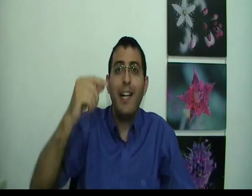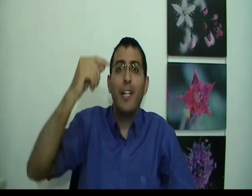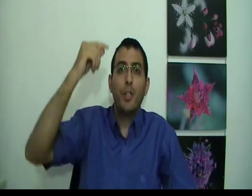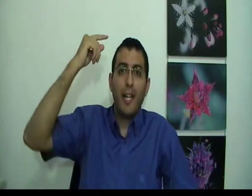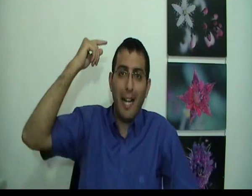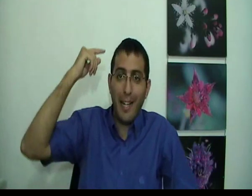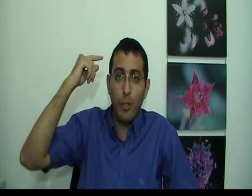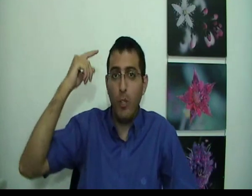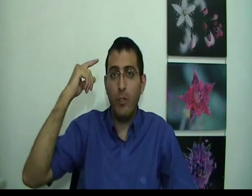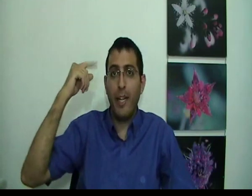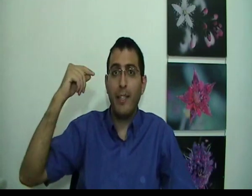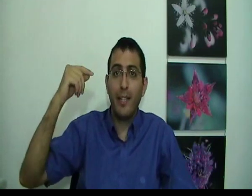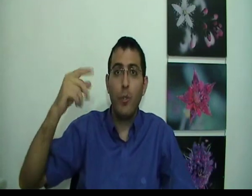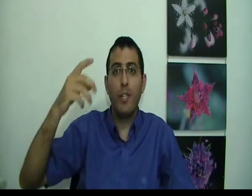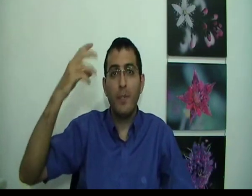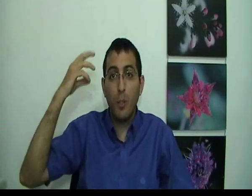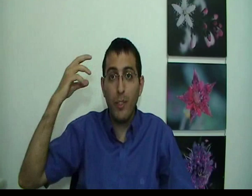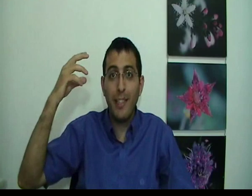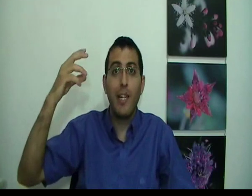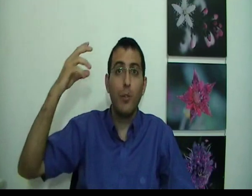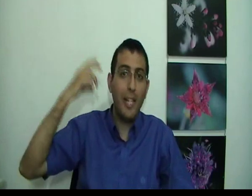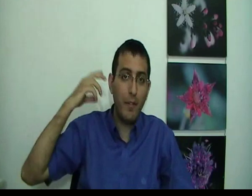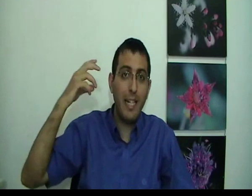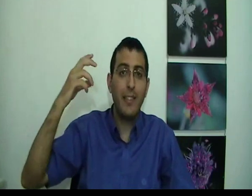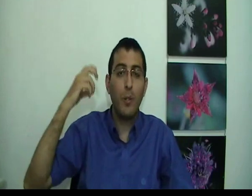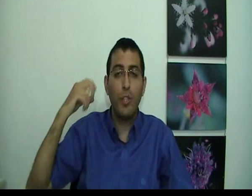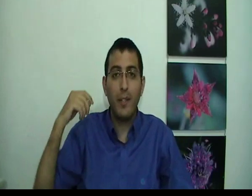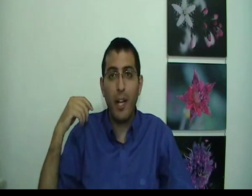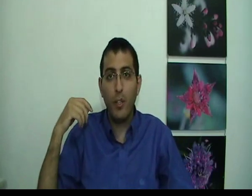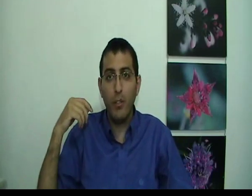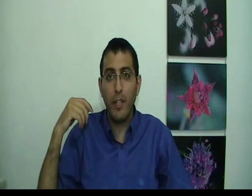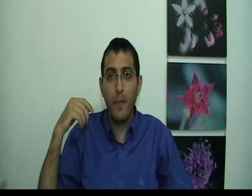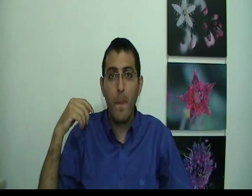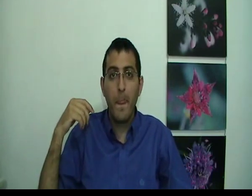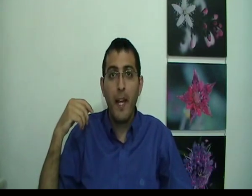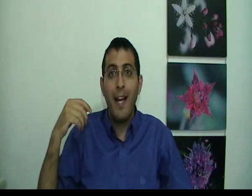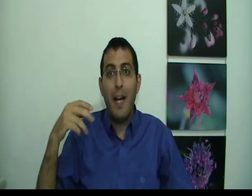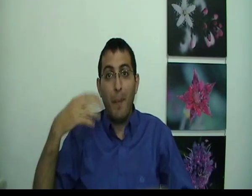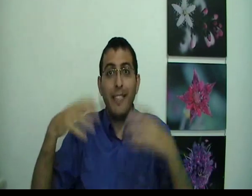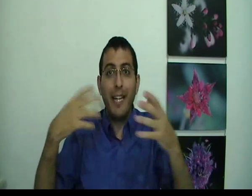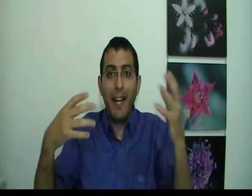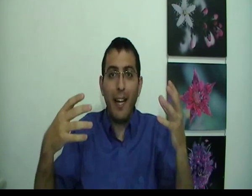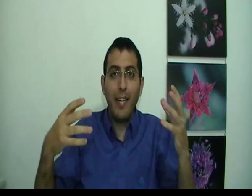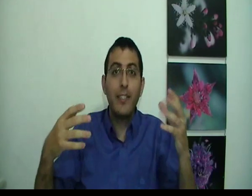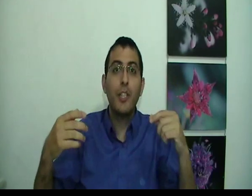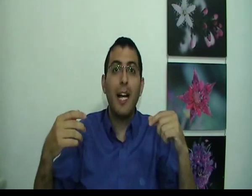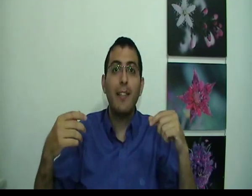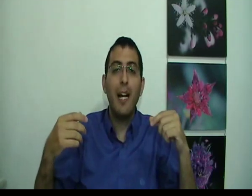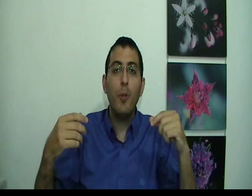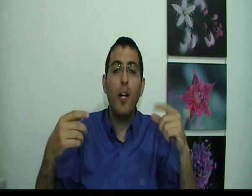הגדול יותר את ההתגלות של המציאות את ההתגלות של ההוויה את ההתגלות של הדבר הגדול יותר מה שכאחר כך זה שהאדם לא